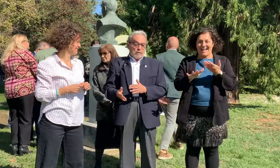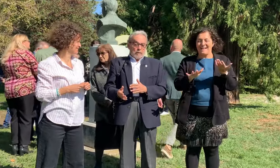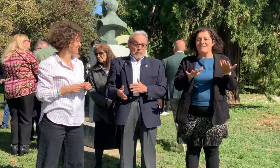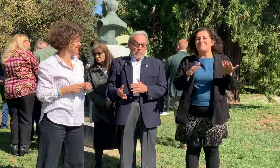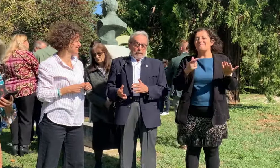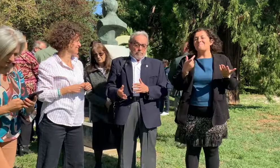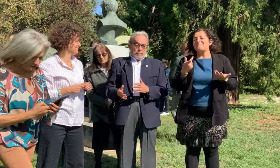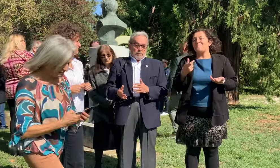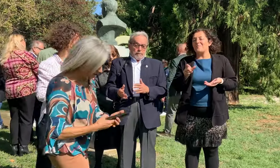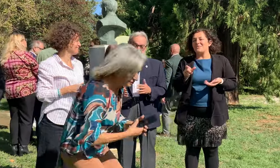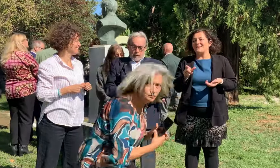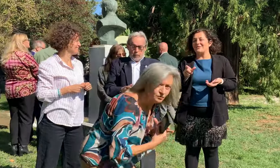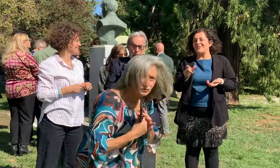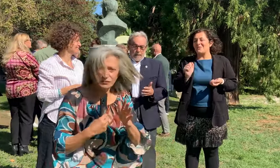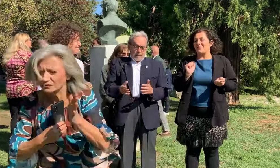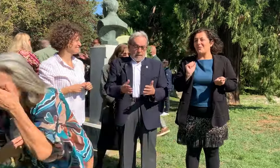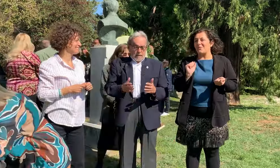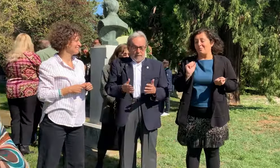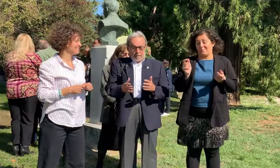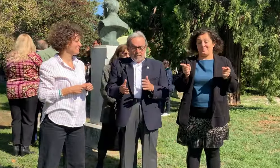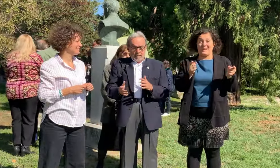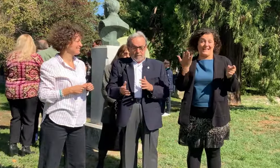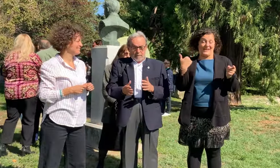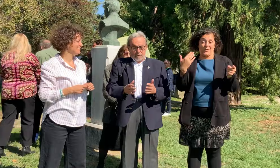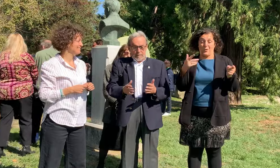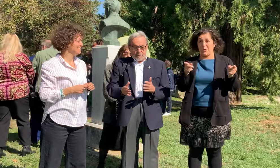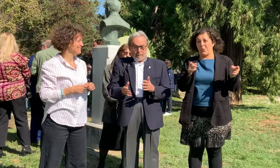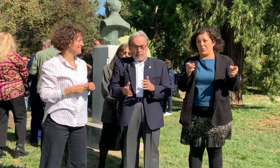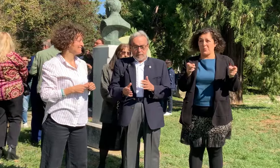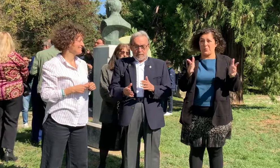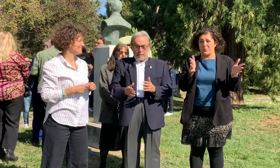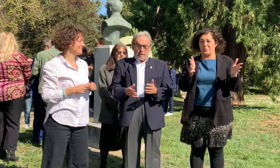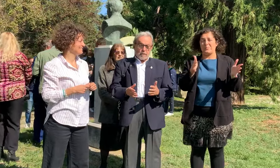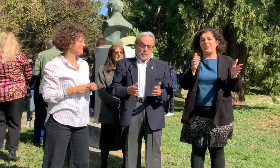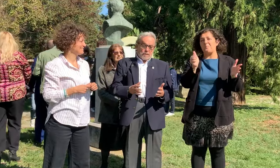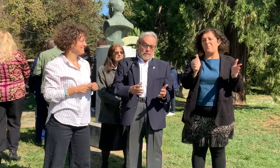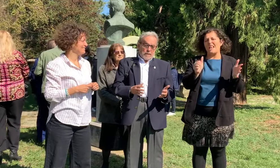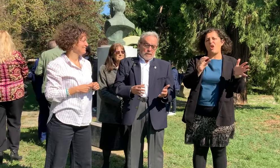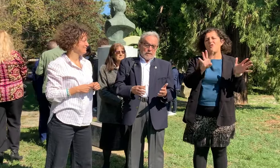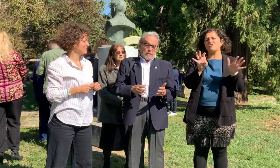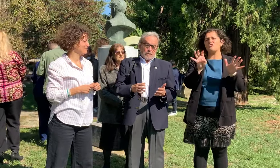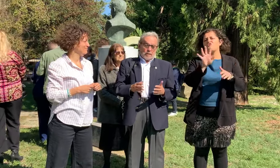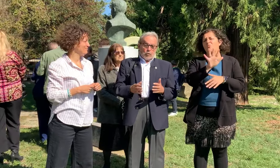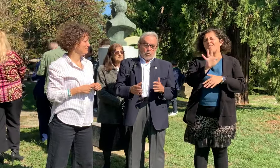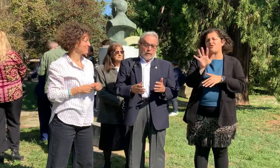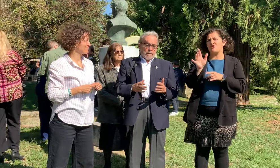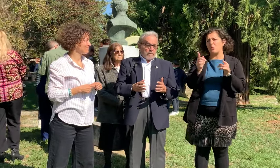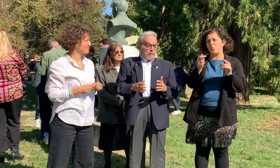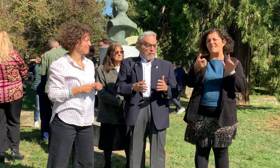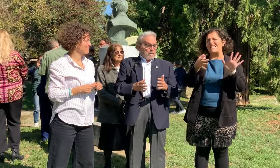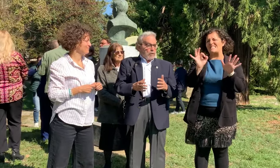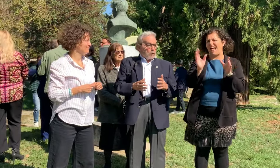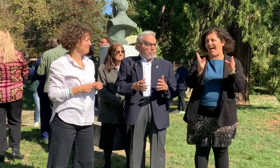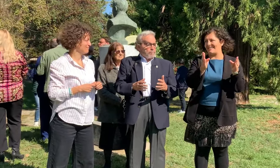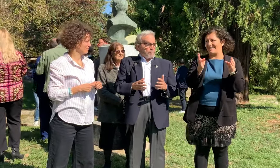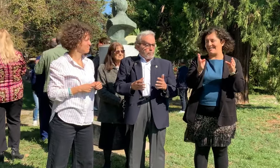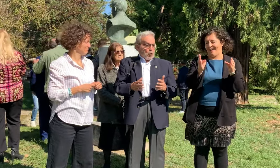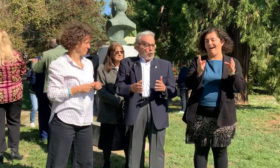Dove, parliamo degli anni 65-60, avevano ancora poco